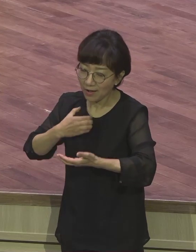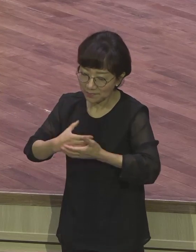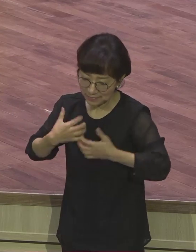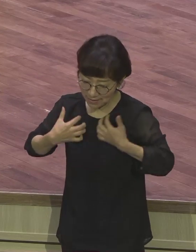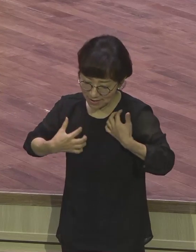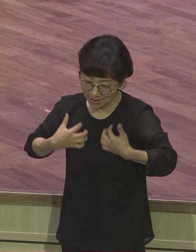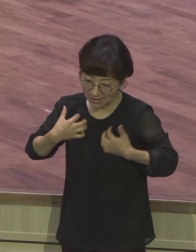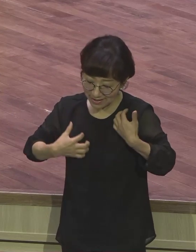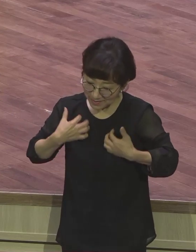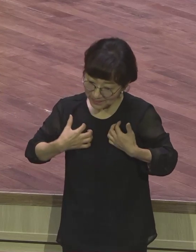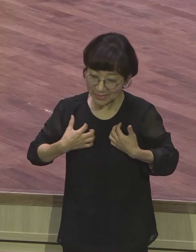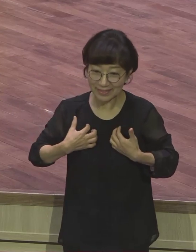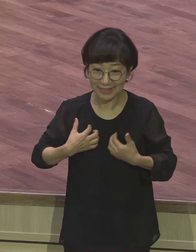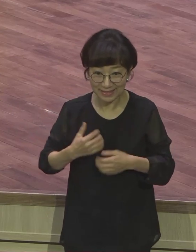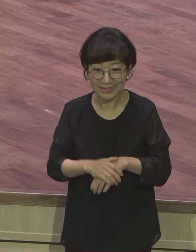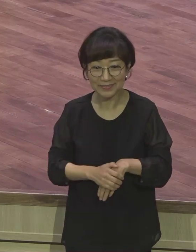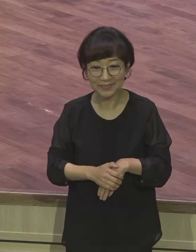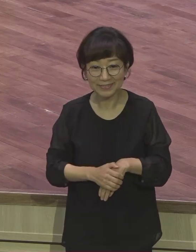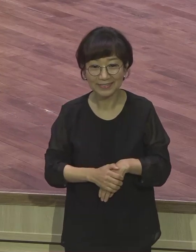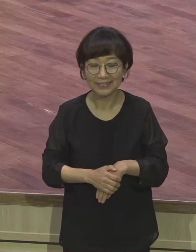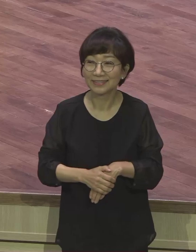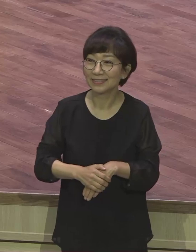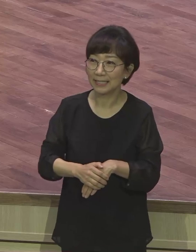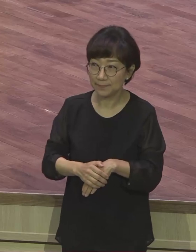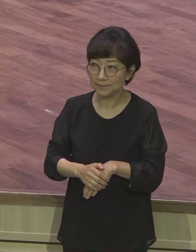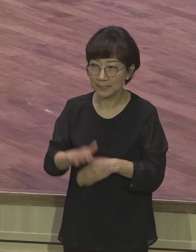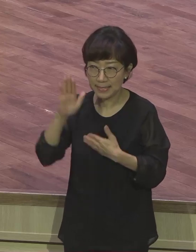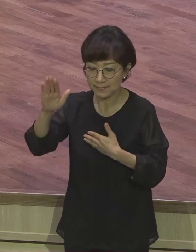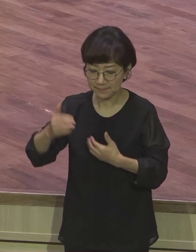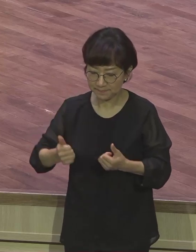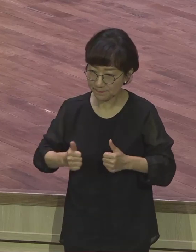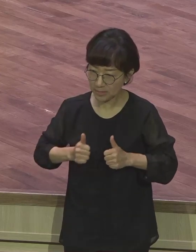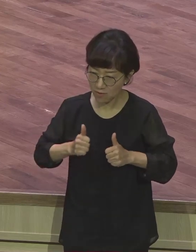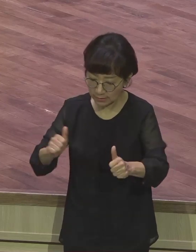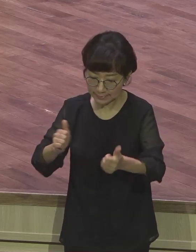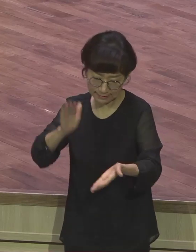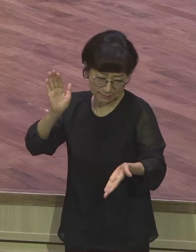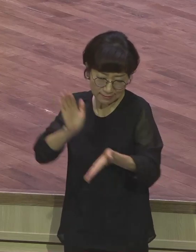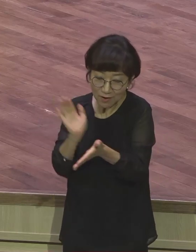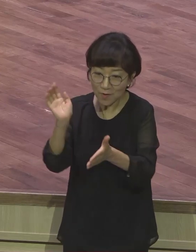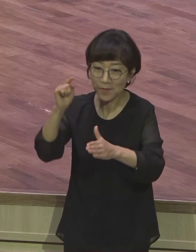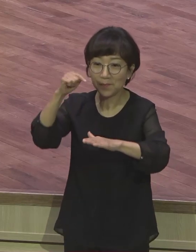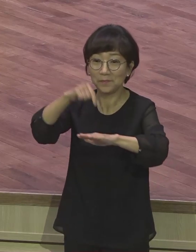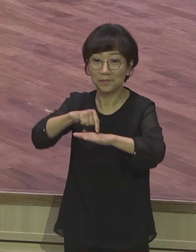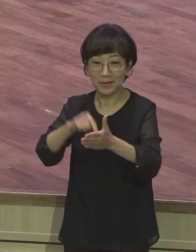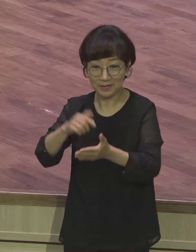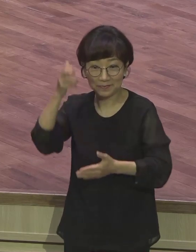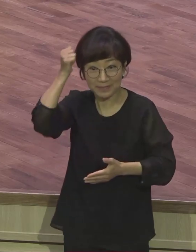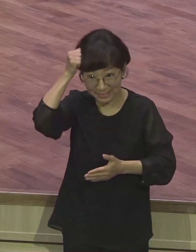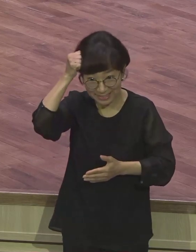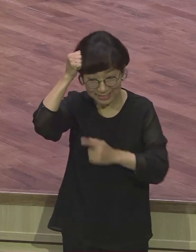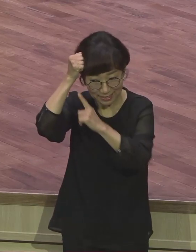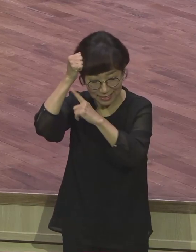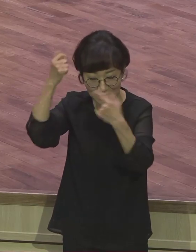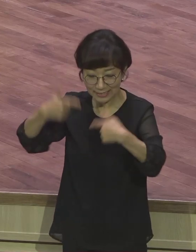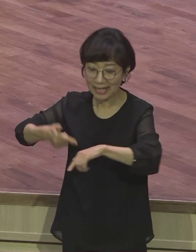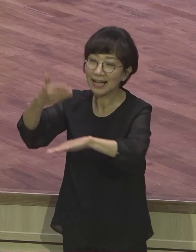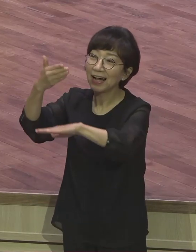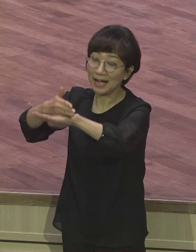마음과 하나님을 향한 열정을 다시금 새기면서 감사하는 삶이